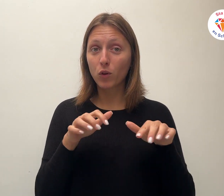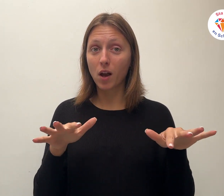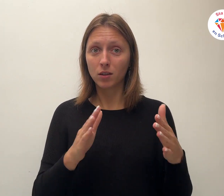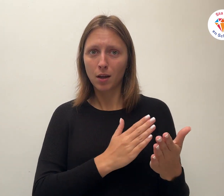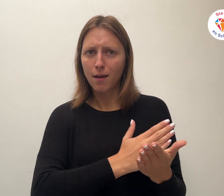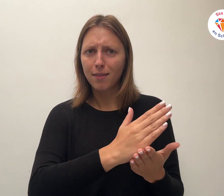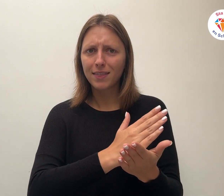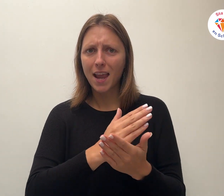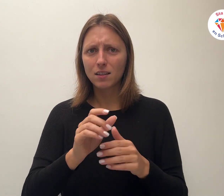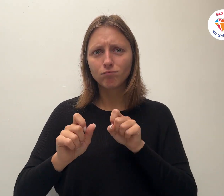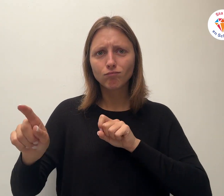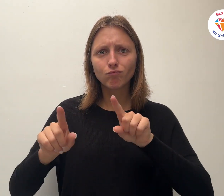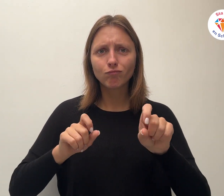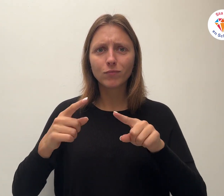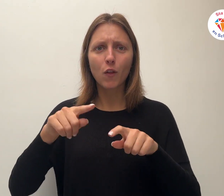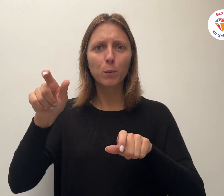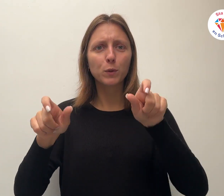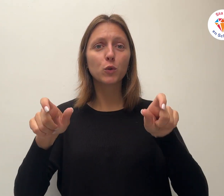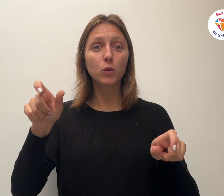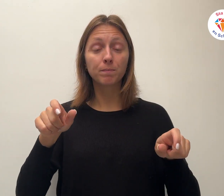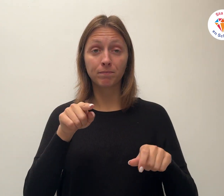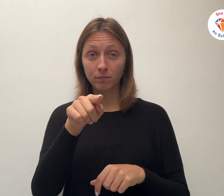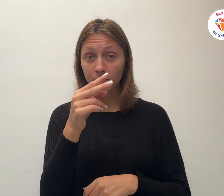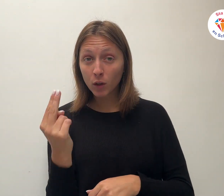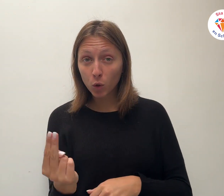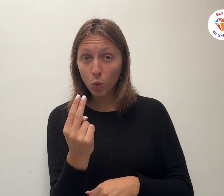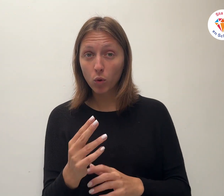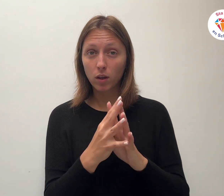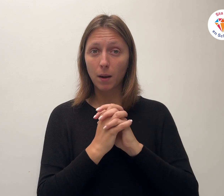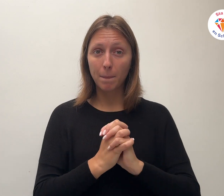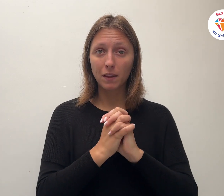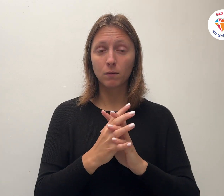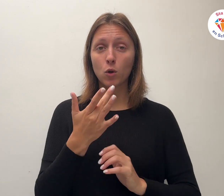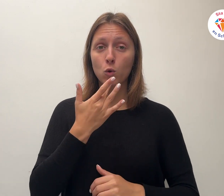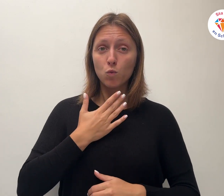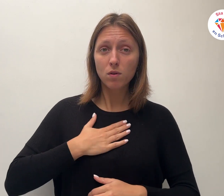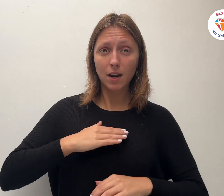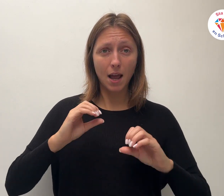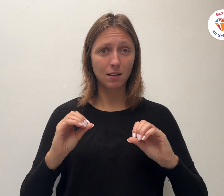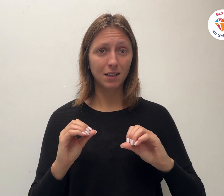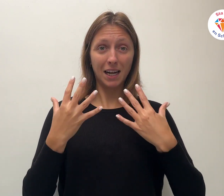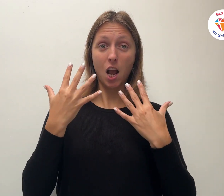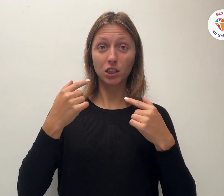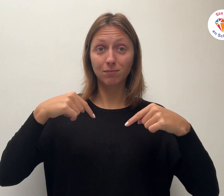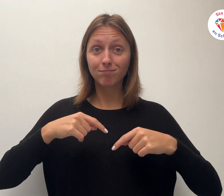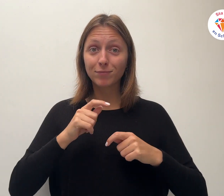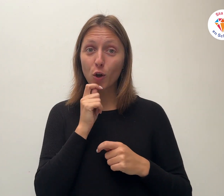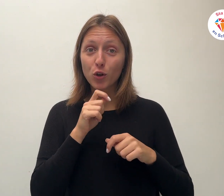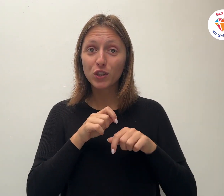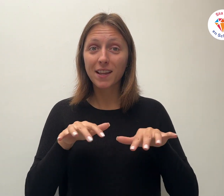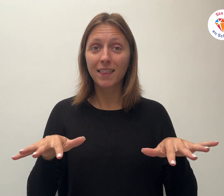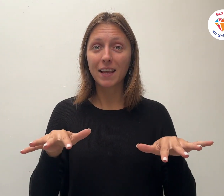anderen Heb je gebed nodig? Of wil je reageren op deze uitzending? Zend dan gerust een mailtje naar